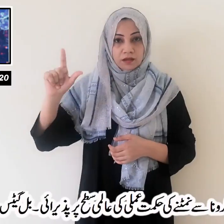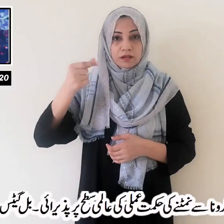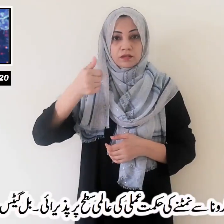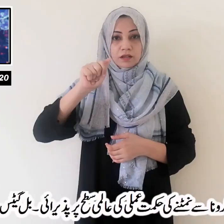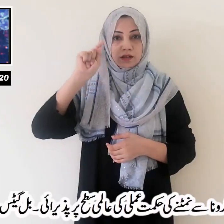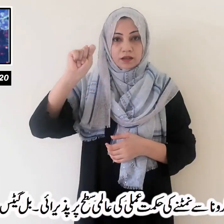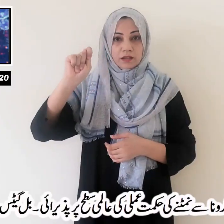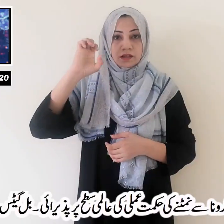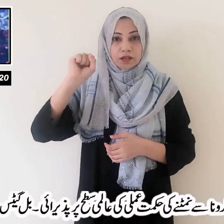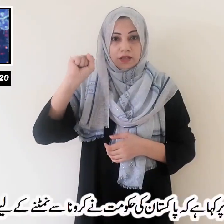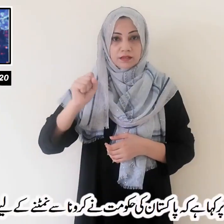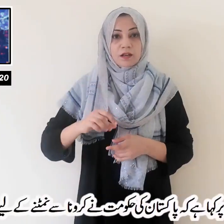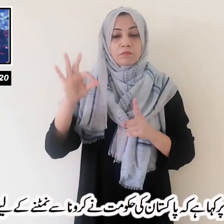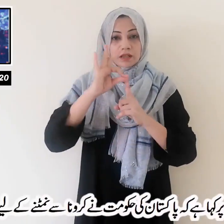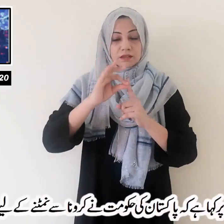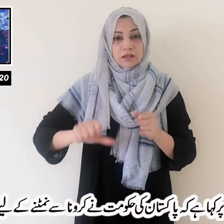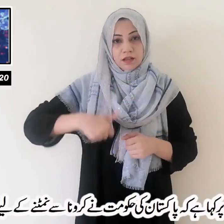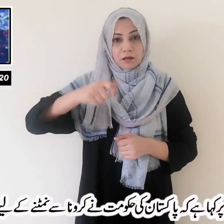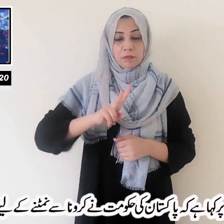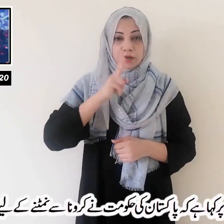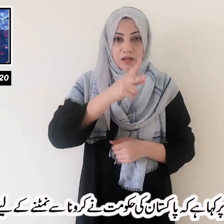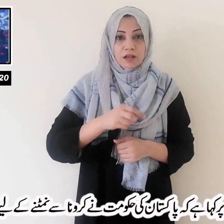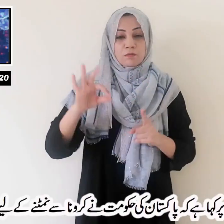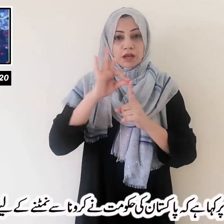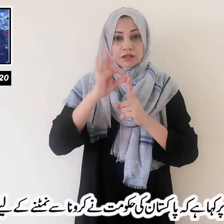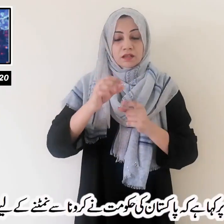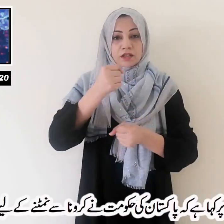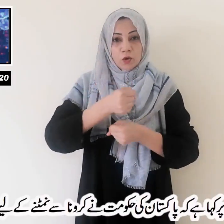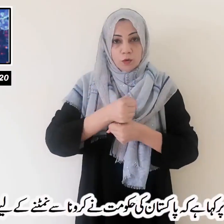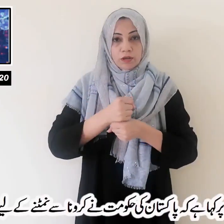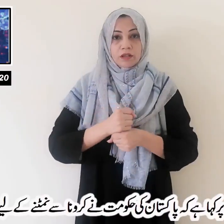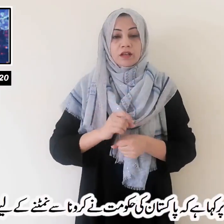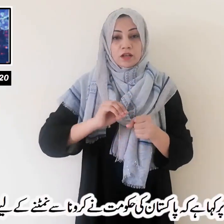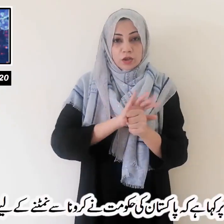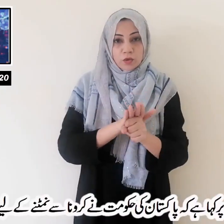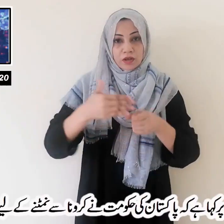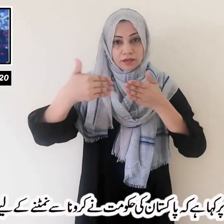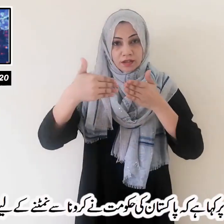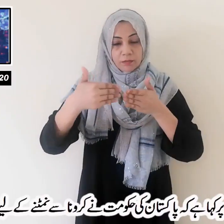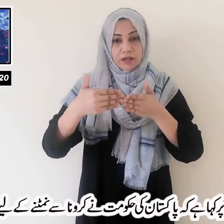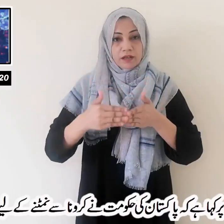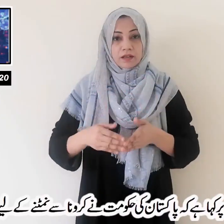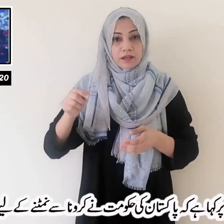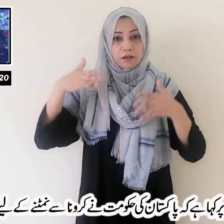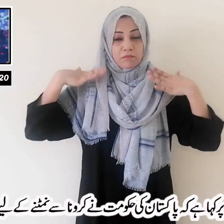پاکستان کی اس کامیابی پر کہا ہے کہ پاکستان کی حکومت نے کرونا سے نمٹنے کے لیے محنت کی ہے